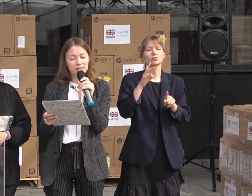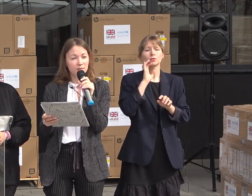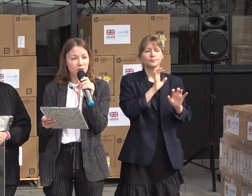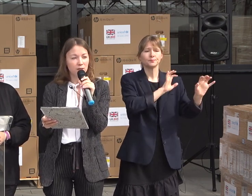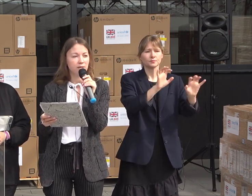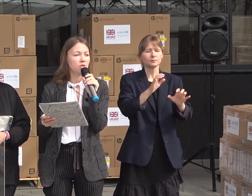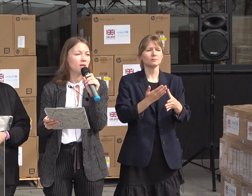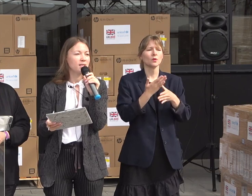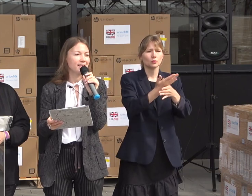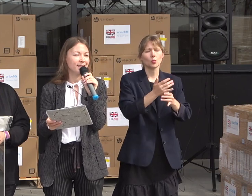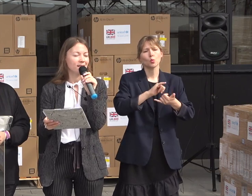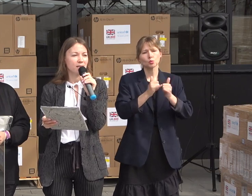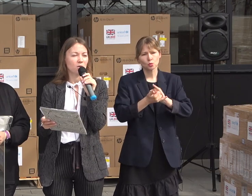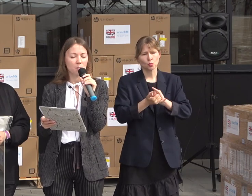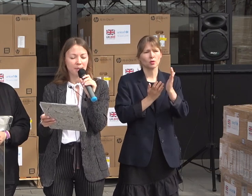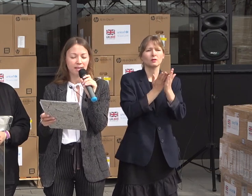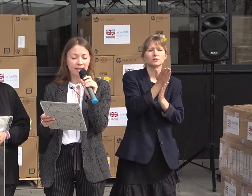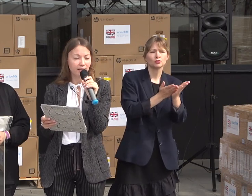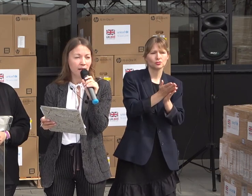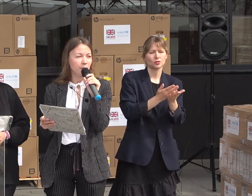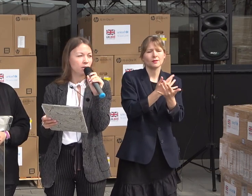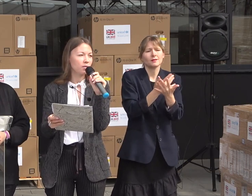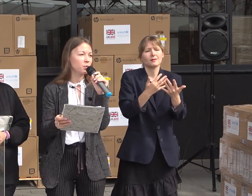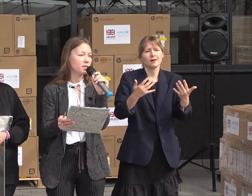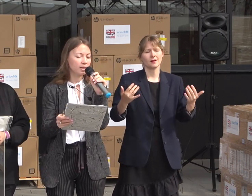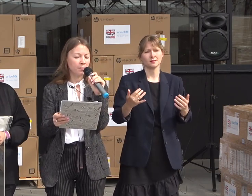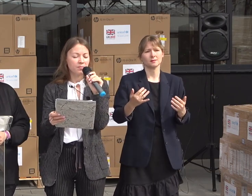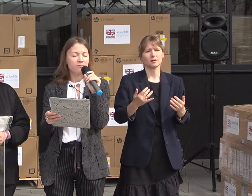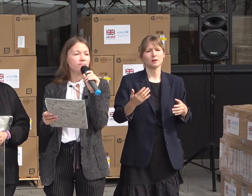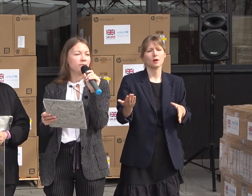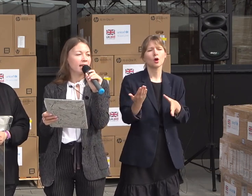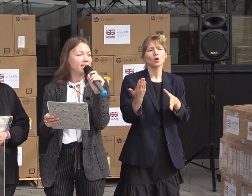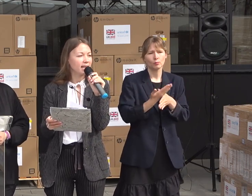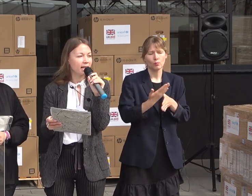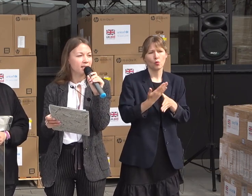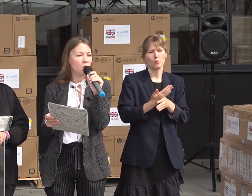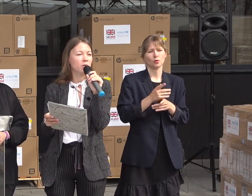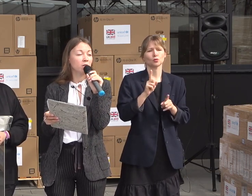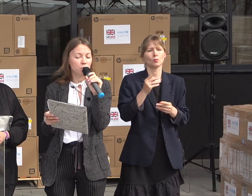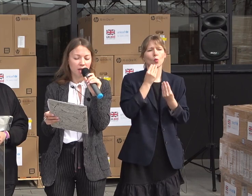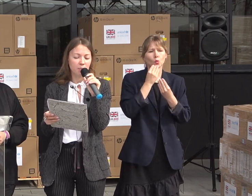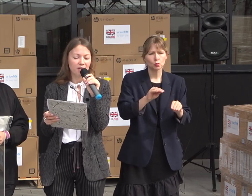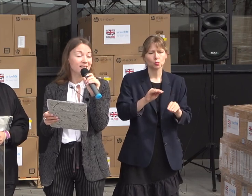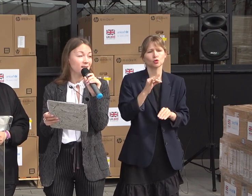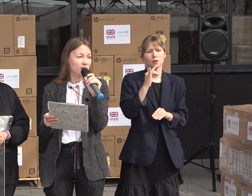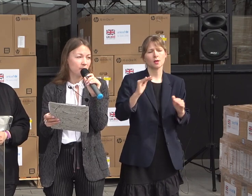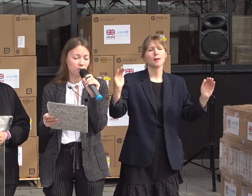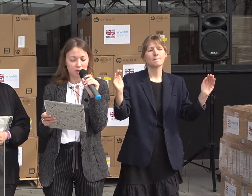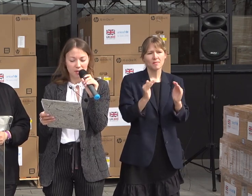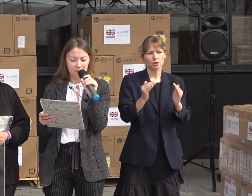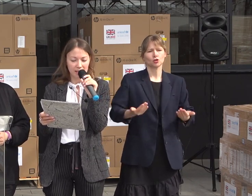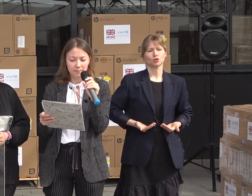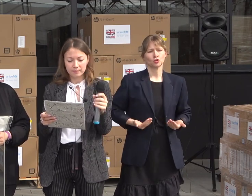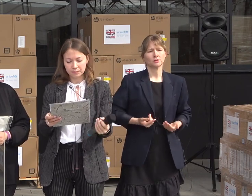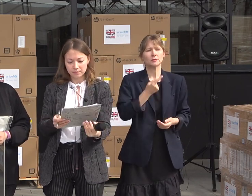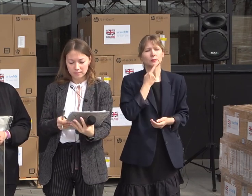și de anumite servicii. Deci trebuie să existe această complementaritate pentru a avea posibilă ieraricare sau reducerea pălerii sărăciei pentru